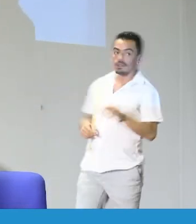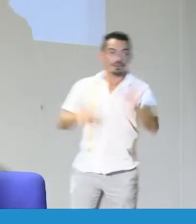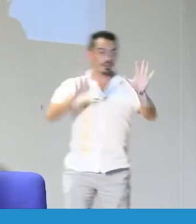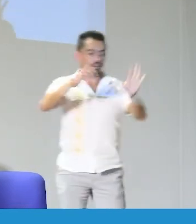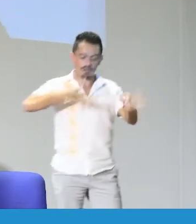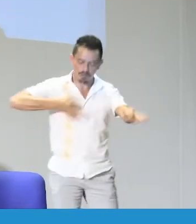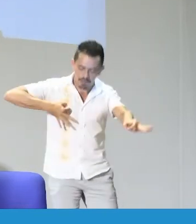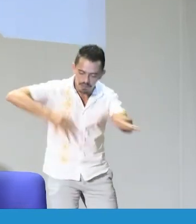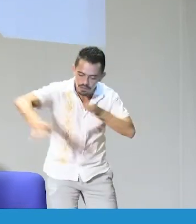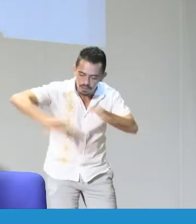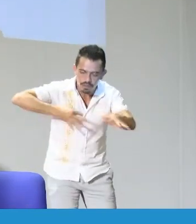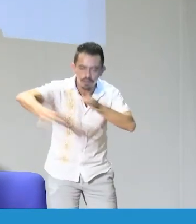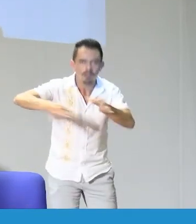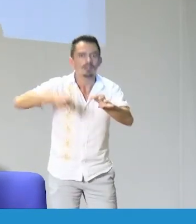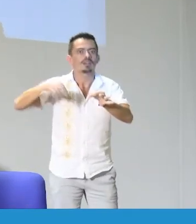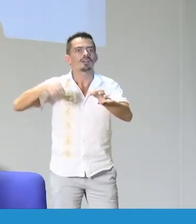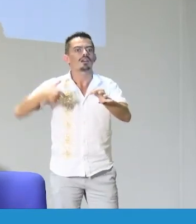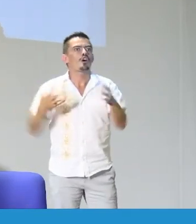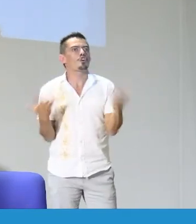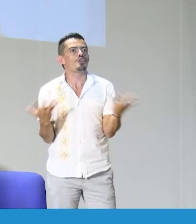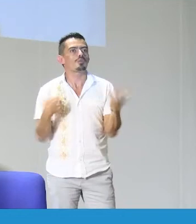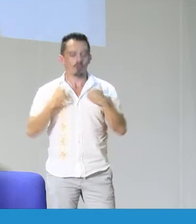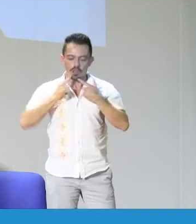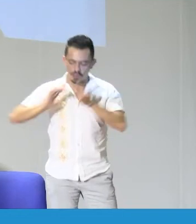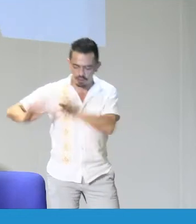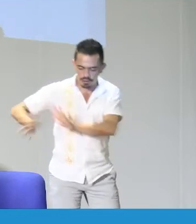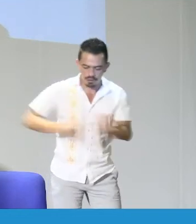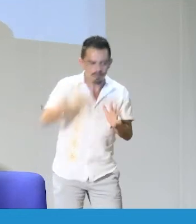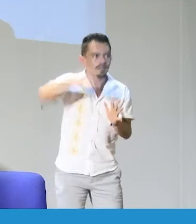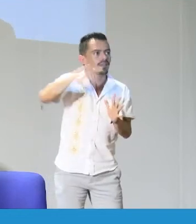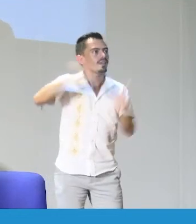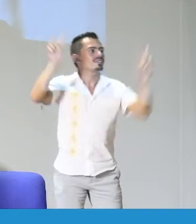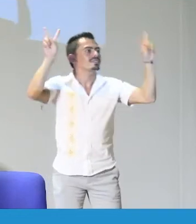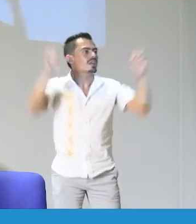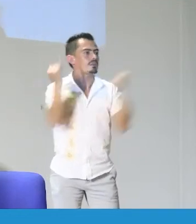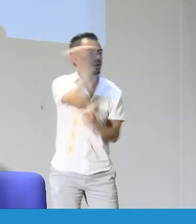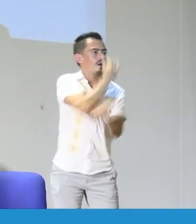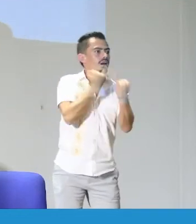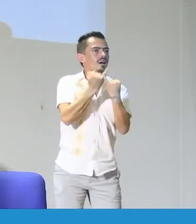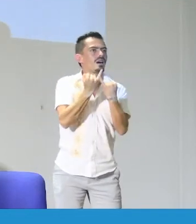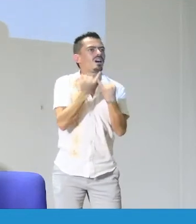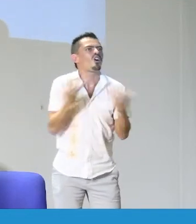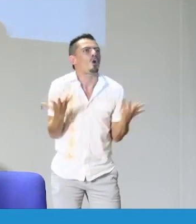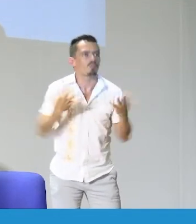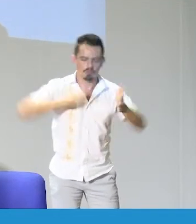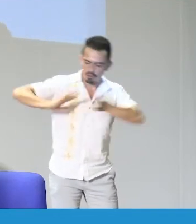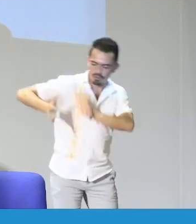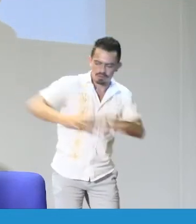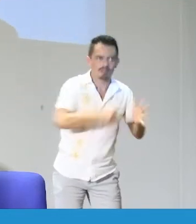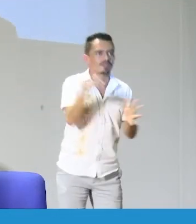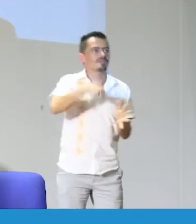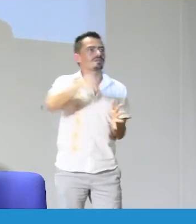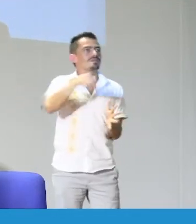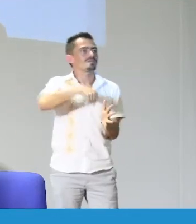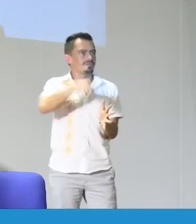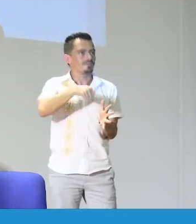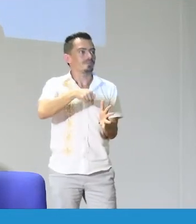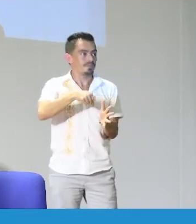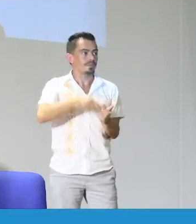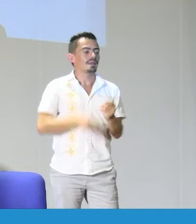naturaleza sorda. Otro elemento, otra pregunta que nos convoca en términos de identidad es, ¿cómo lo